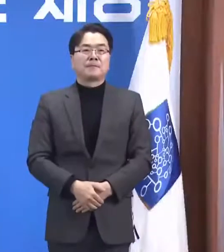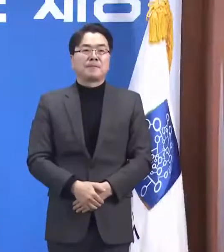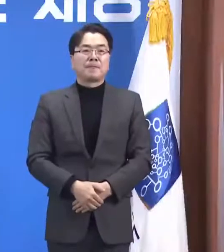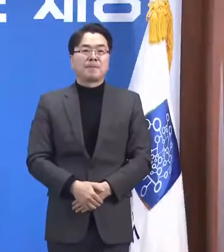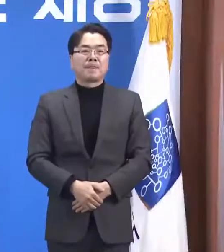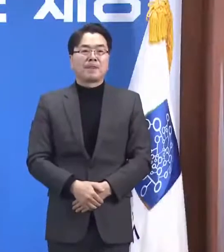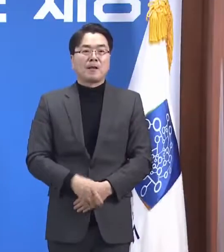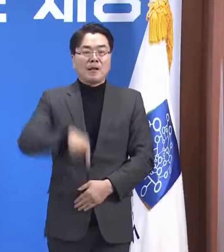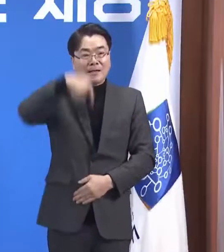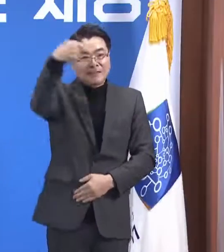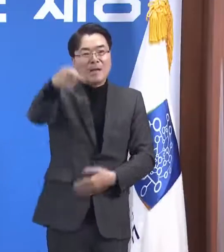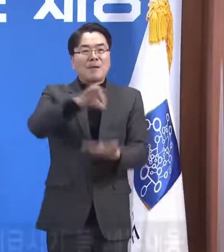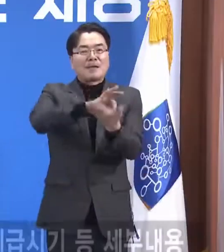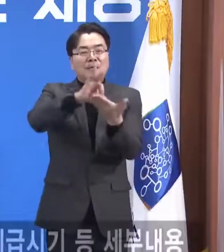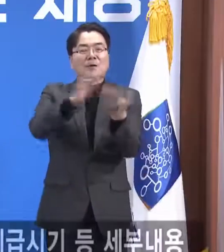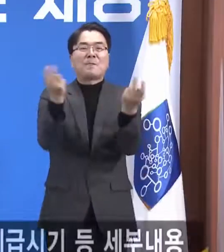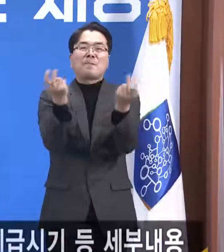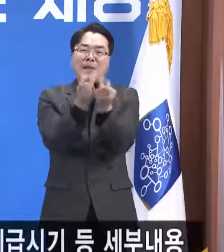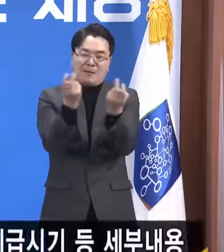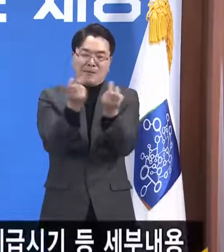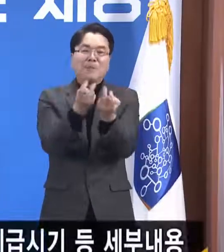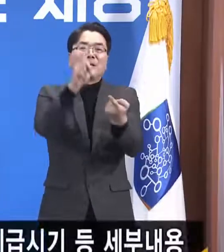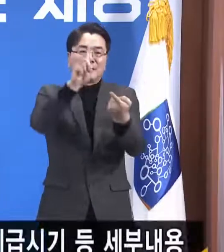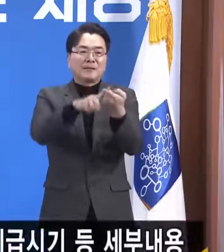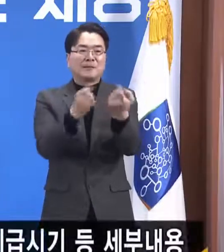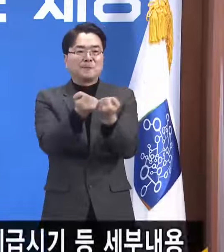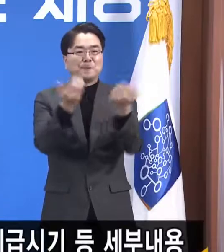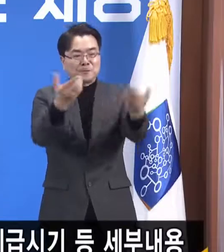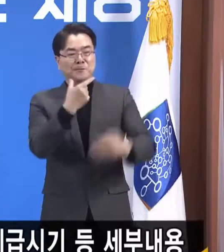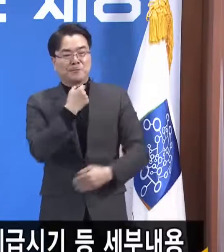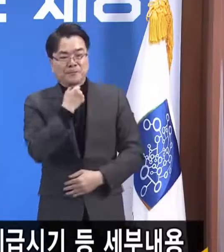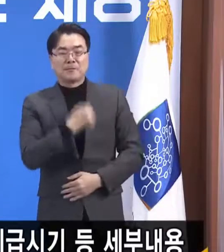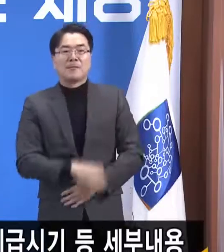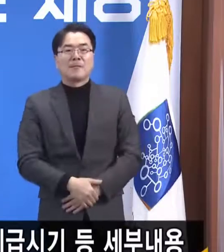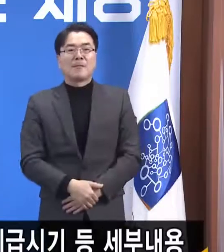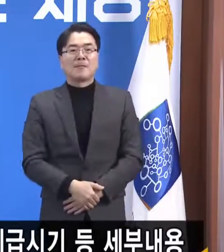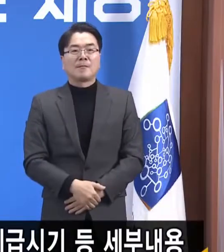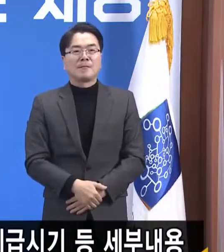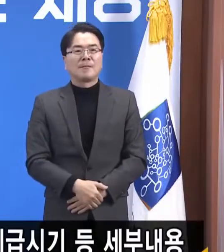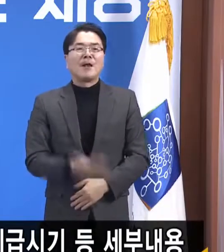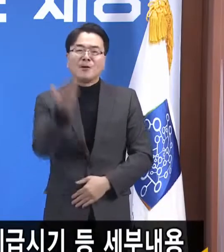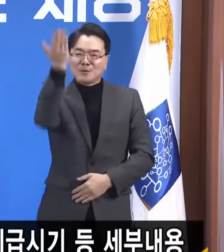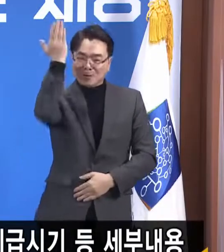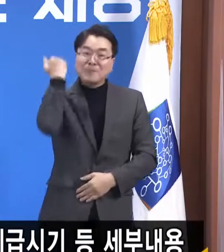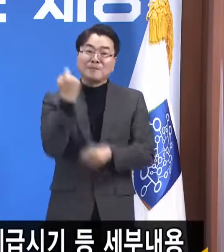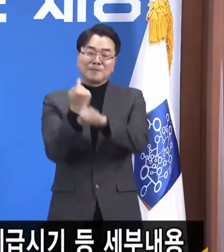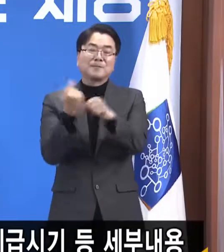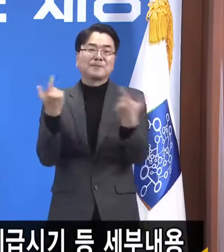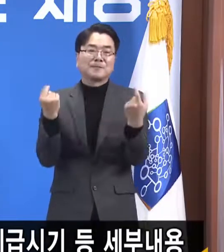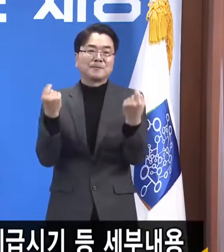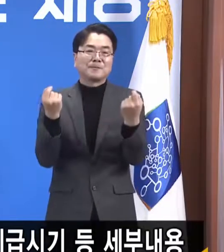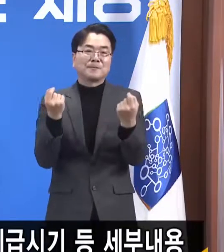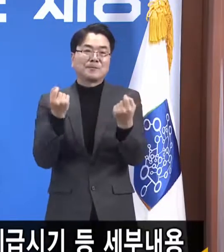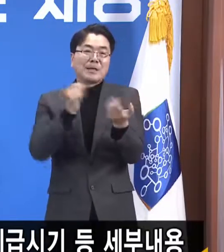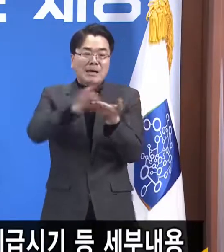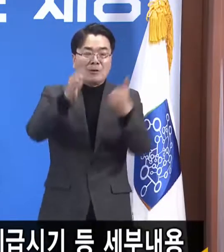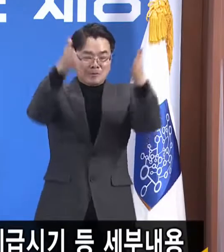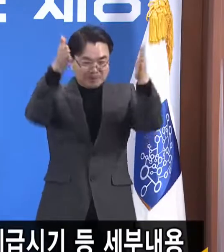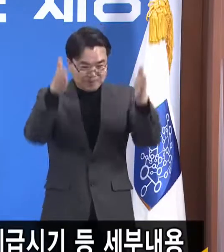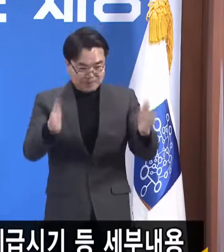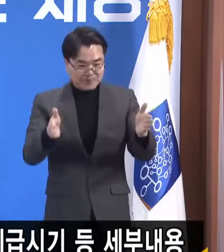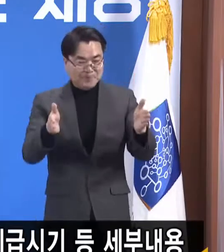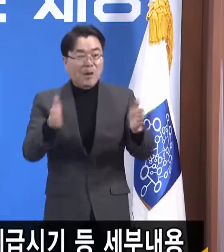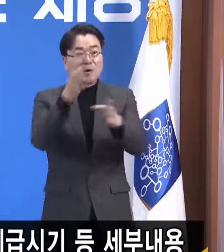다음으로 사용 방법에 대해서 말씀드리도록 하겠습니다. 역시 이전과 동일합니다. 사용기간은 사용 승인